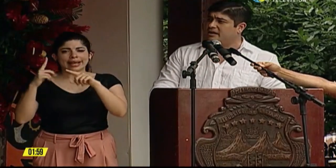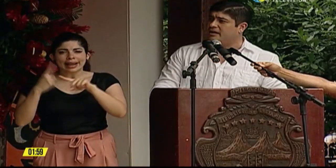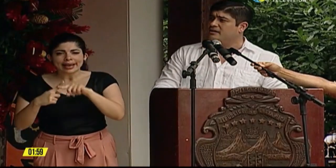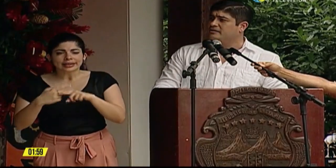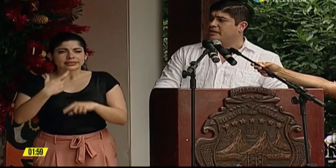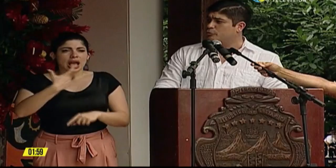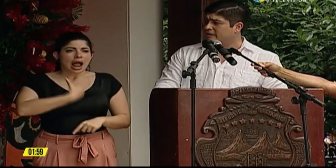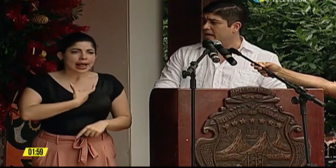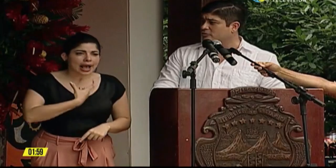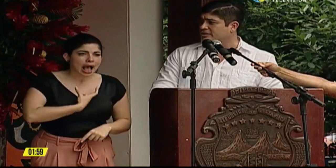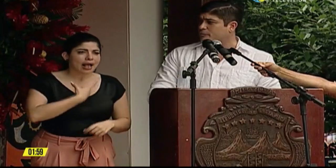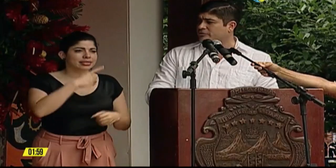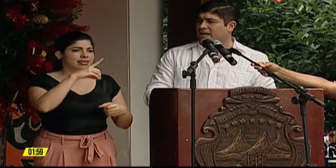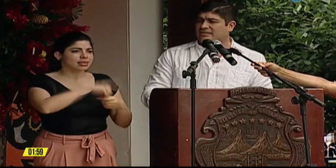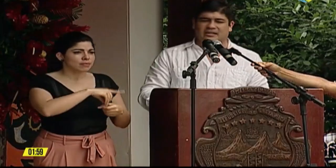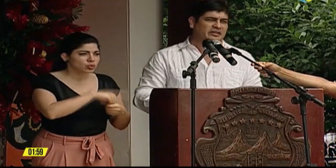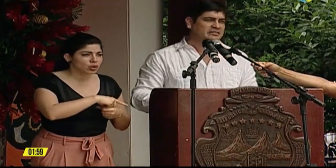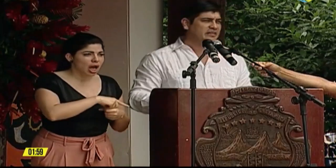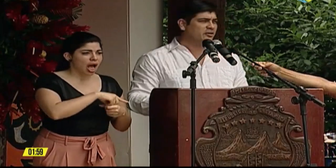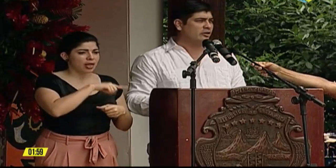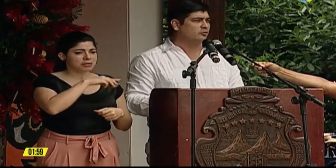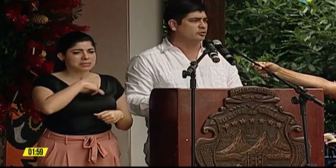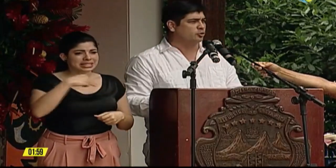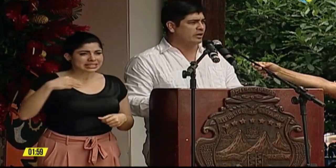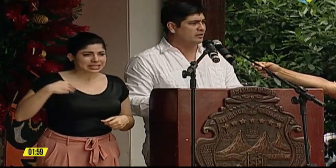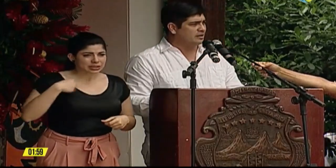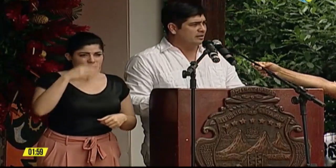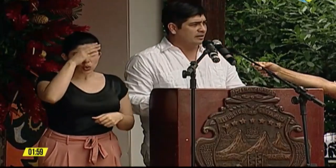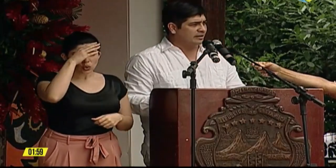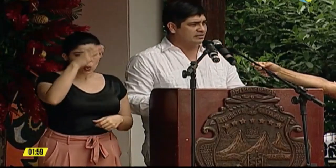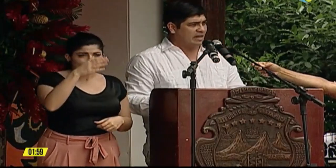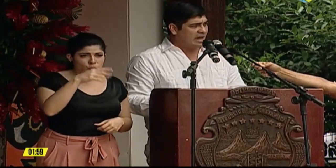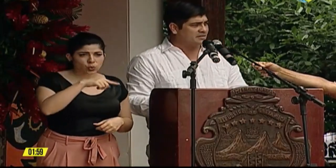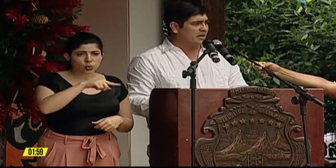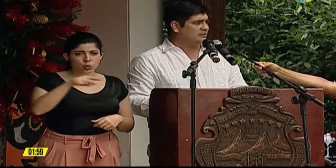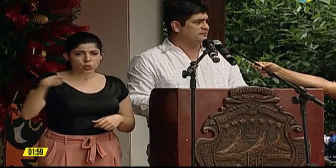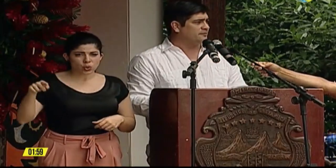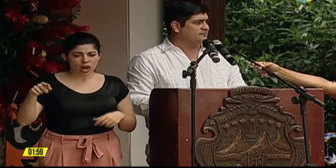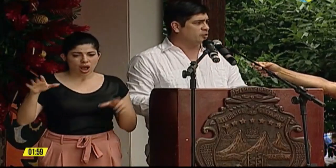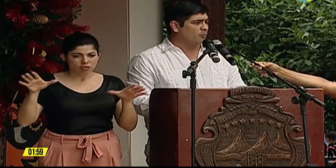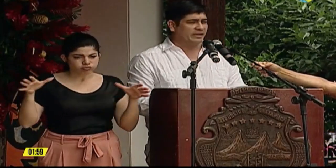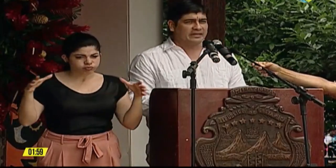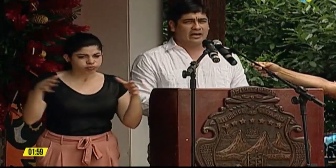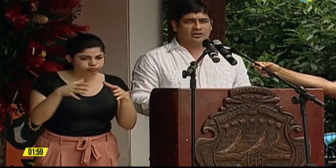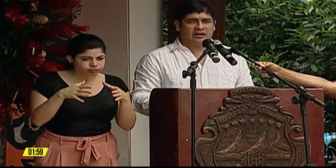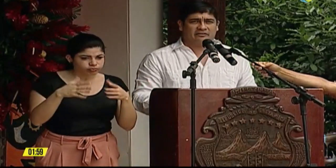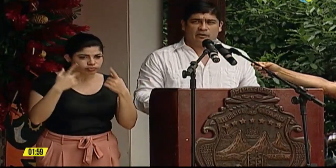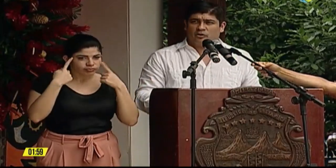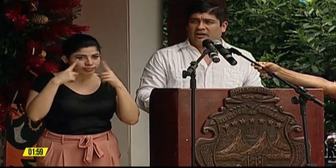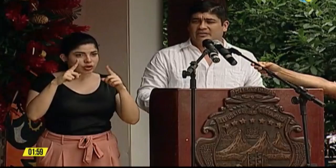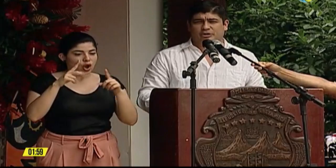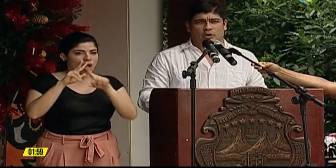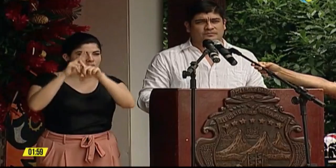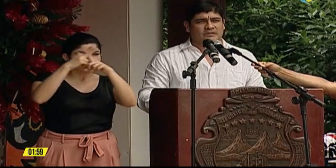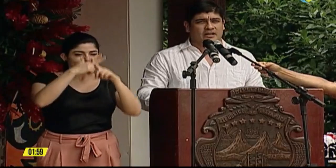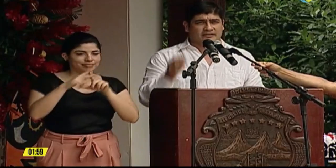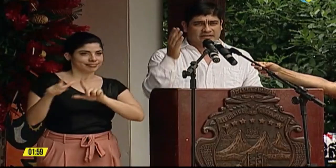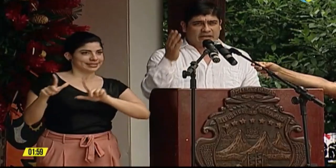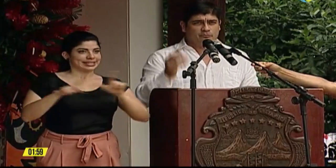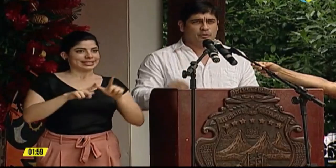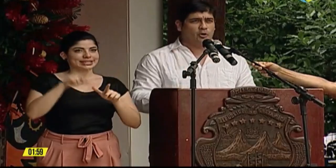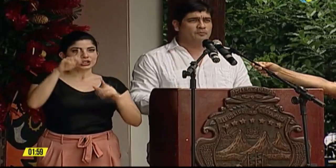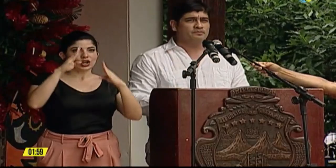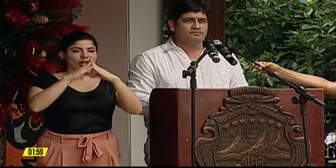la Alcaldía, de diputados y diputadas del Ministerio de Cultura, que se haya completado la remodelación